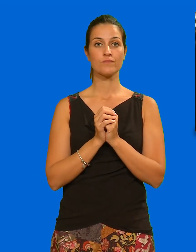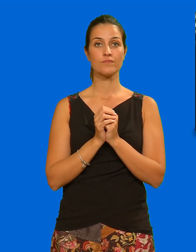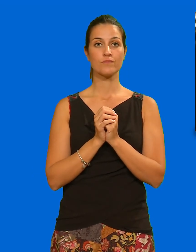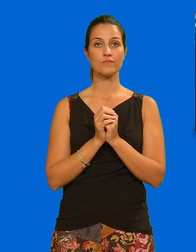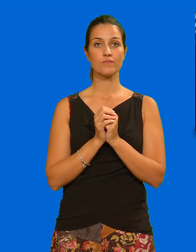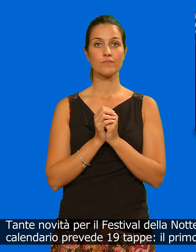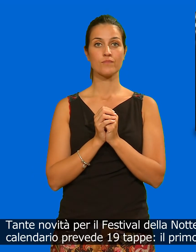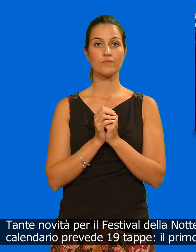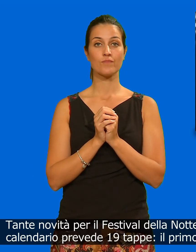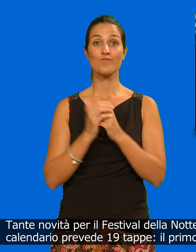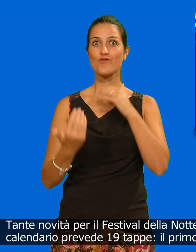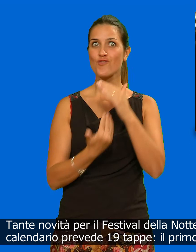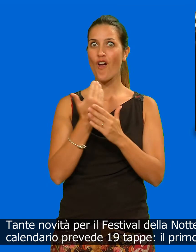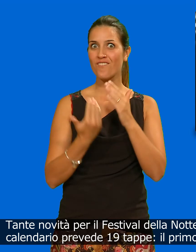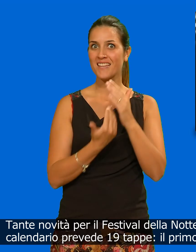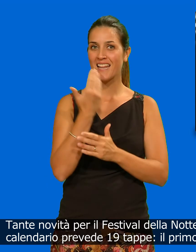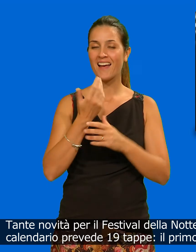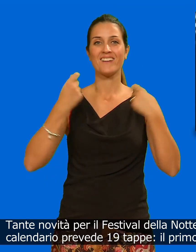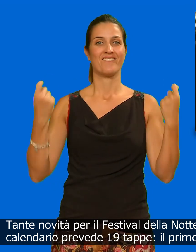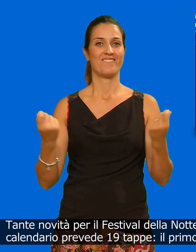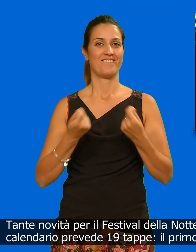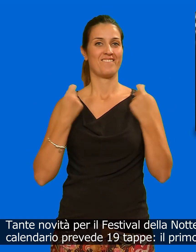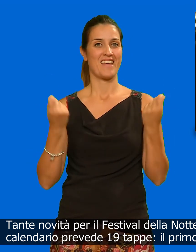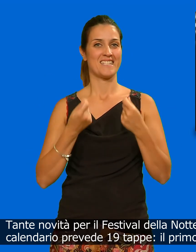tante novità per il festival della notte della taranta 2018